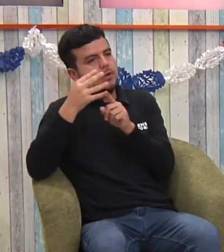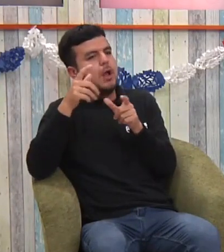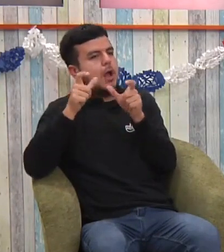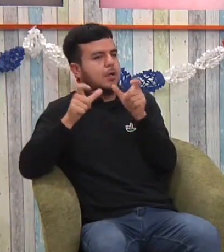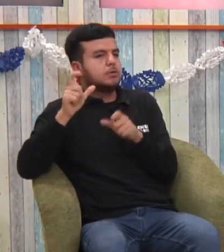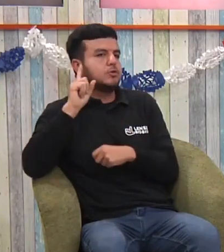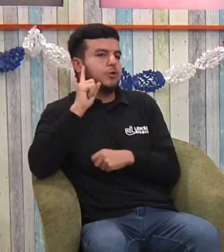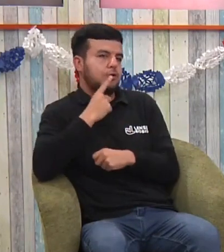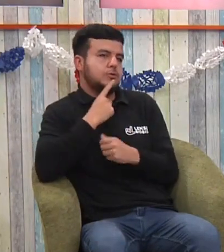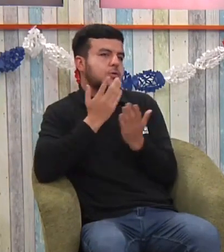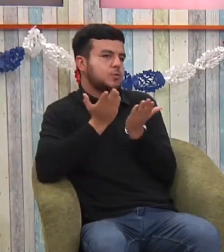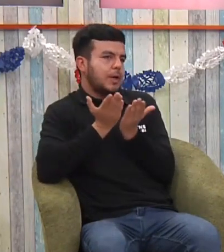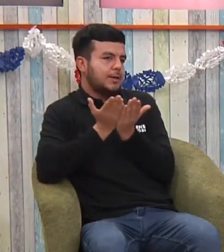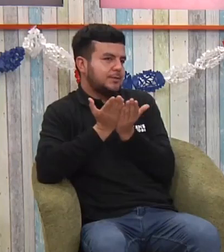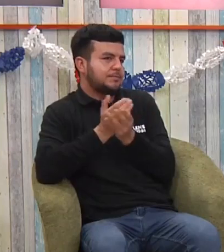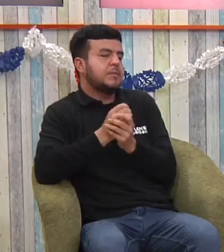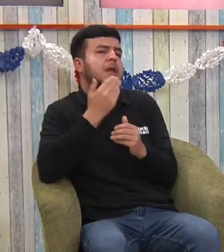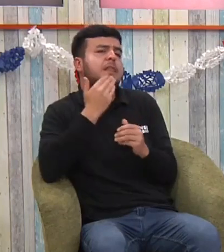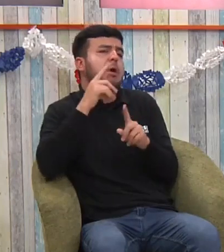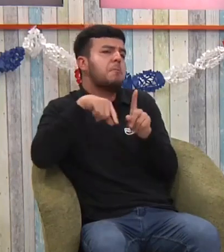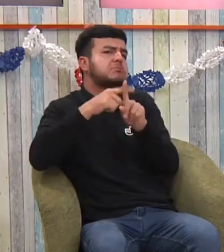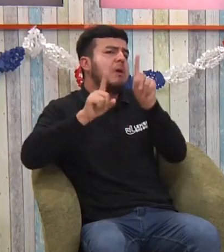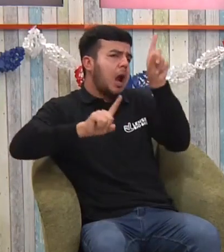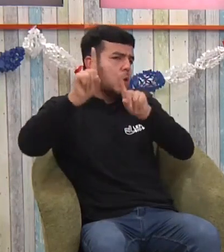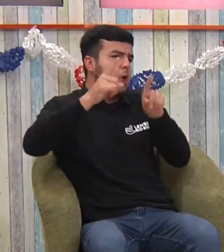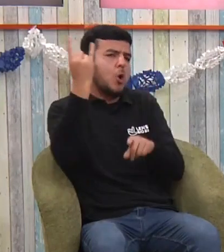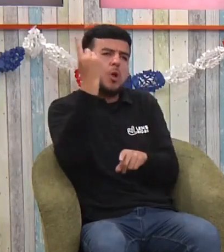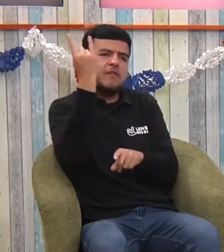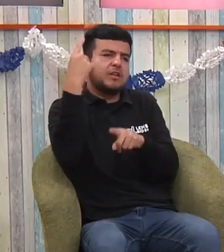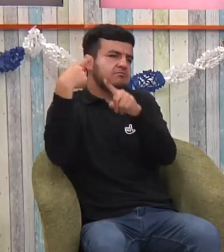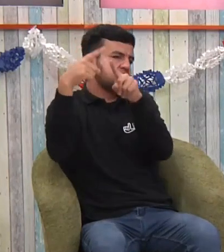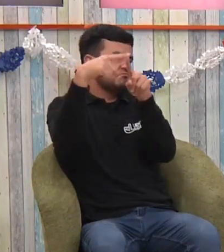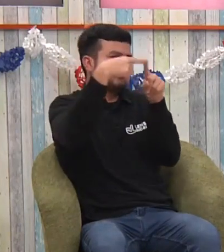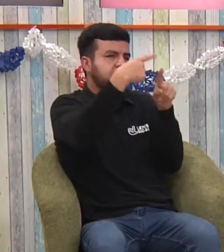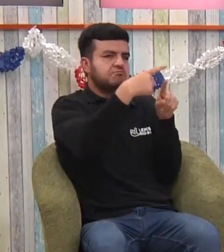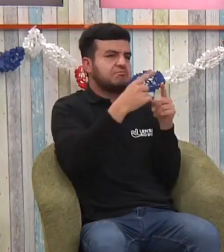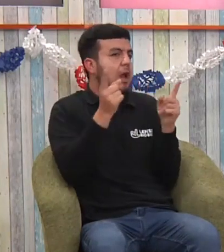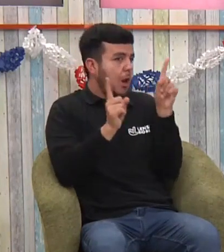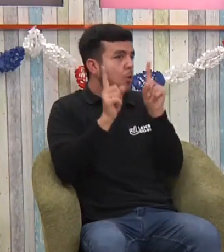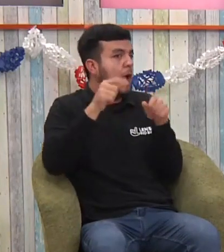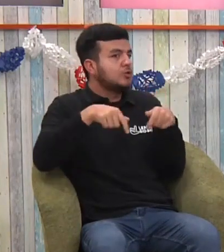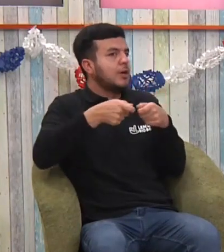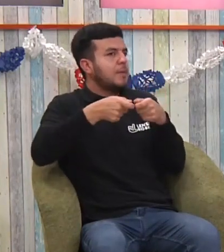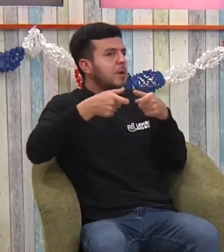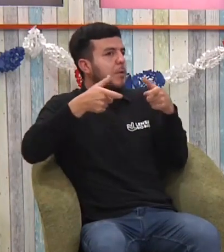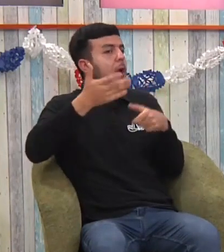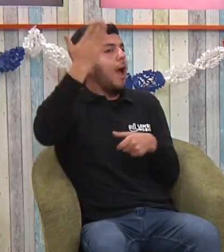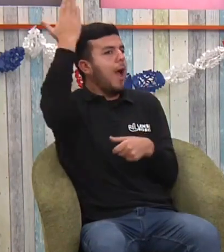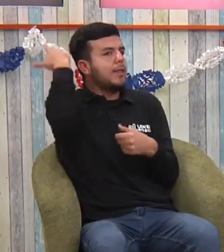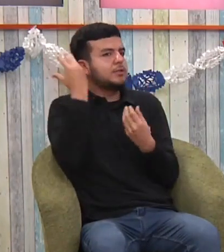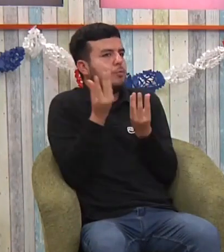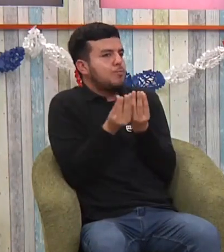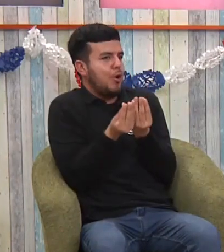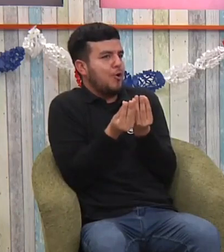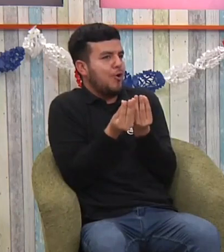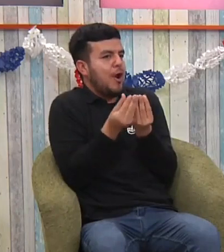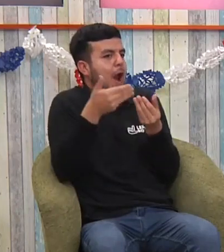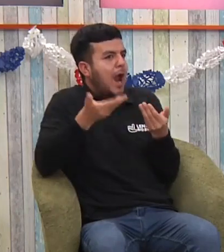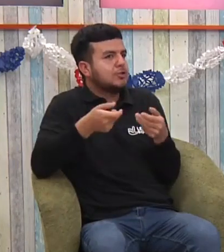tiene educación media para estudiantes sordos y hay universidades con programas de apoyo a estudiantes sordos. Entonces, ante